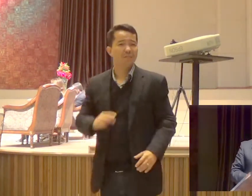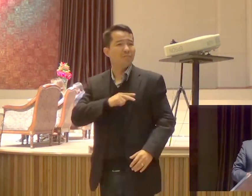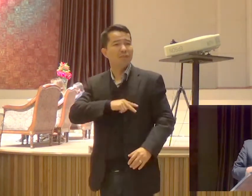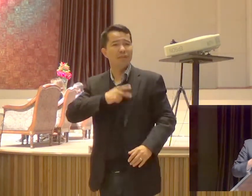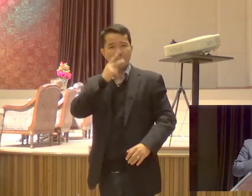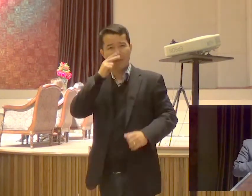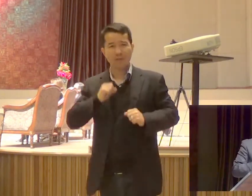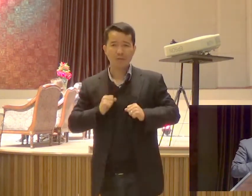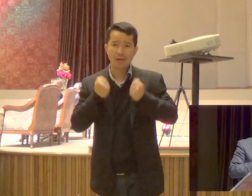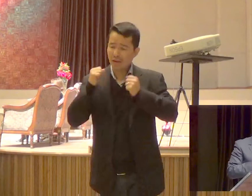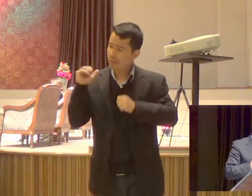Sabe irmãos